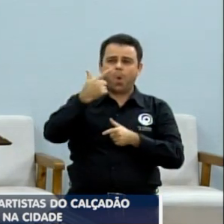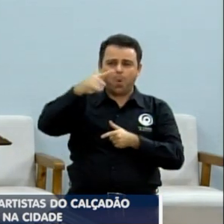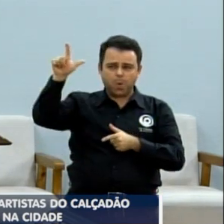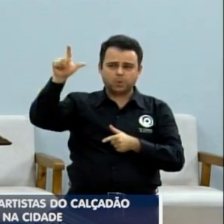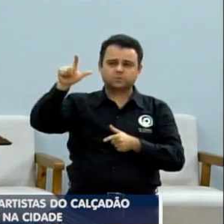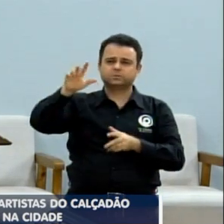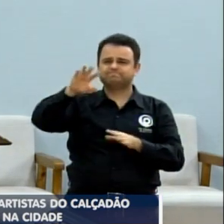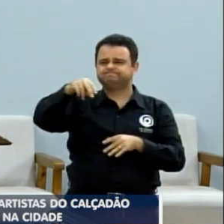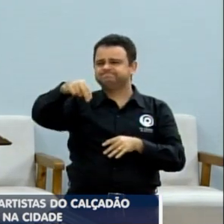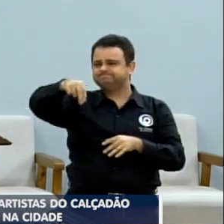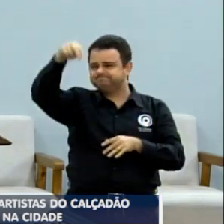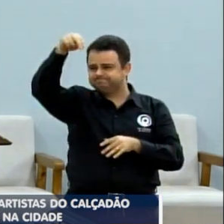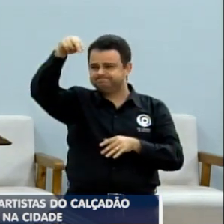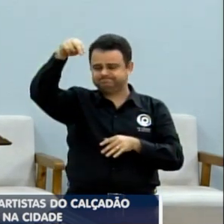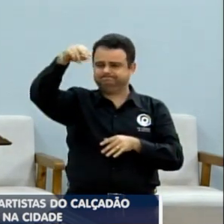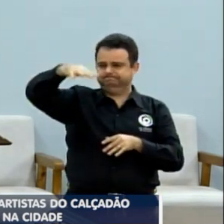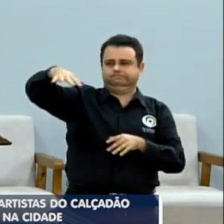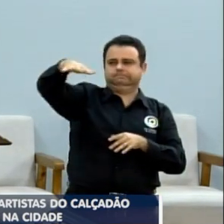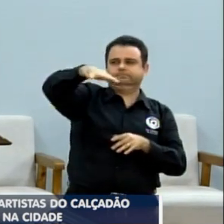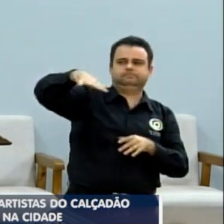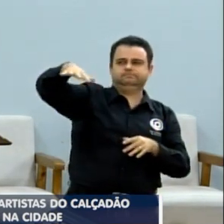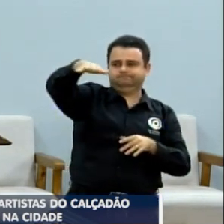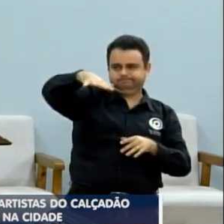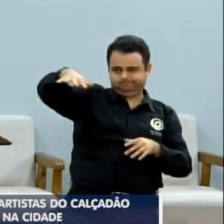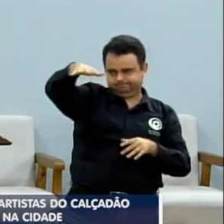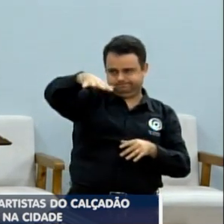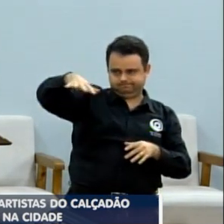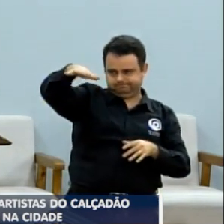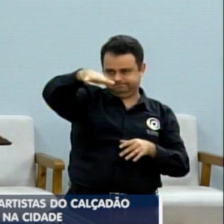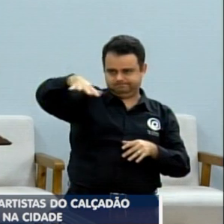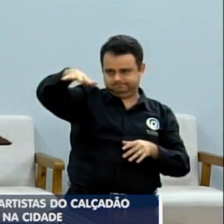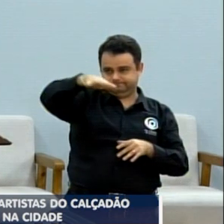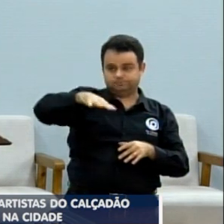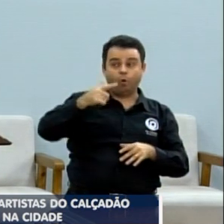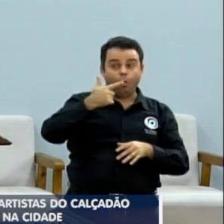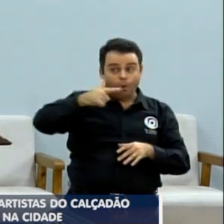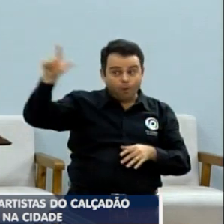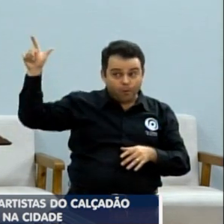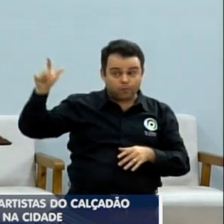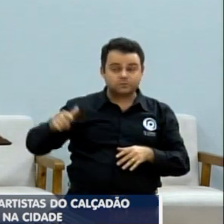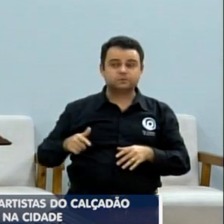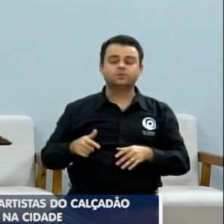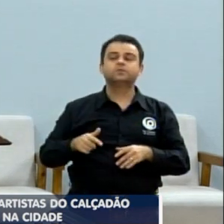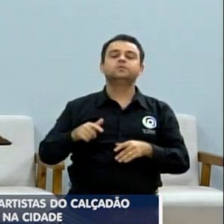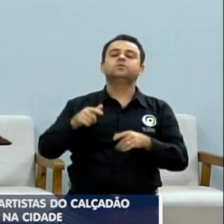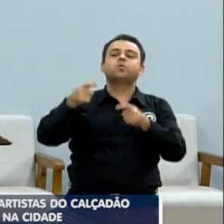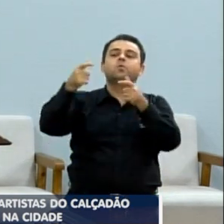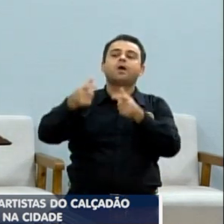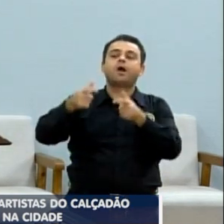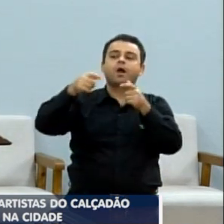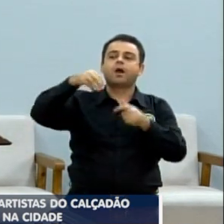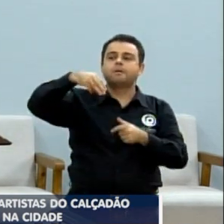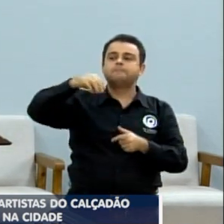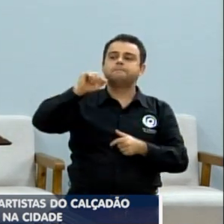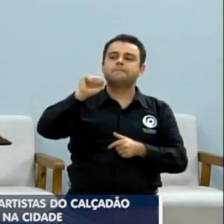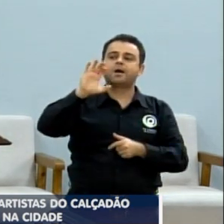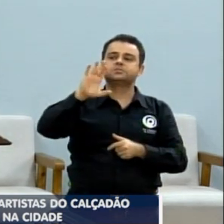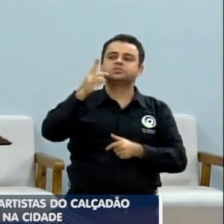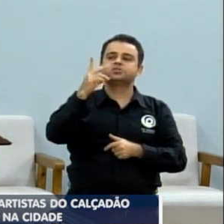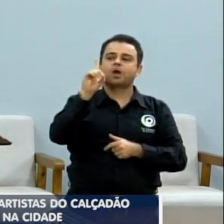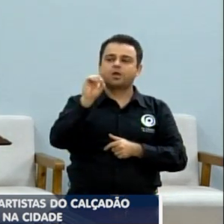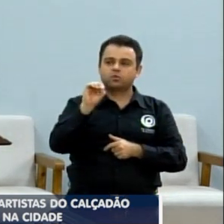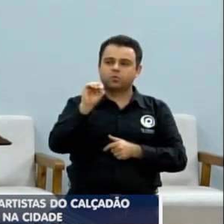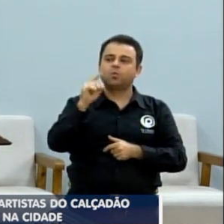Estância Vila Azul, Residencial Machado 1. Olha esse absurdo aqui. Lá no Machado 1, uma munícipe falou,